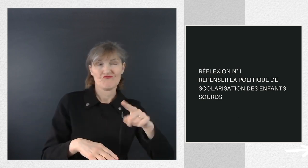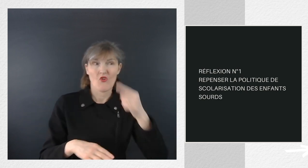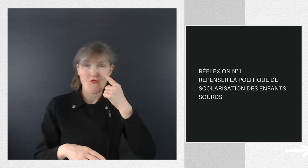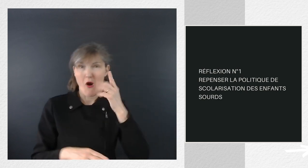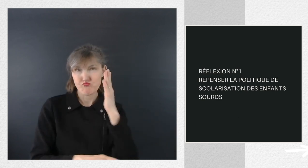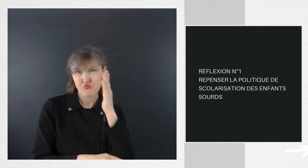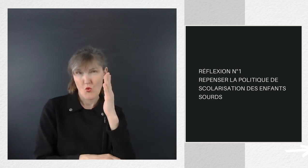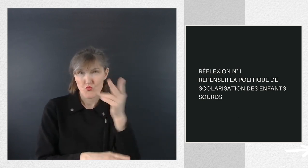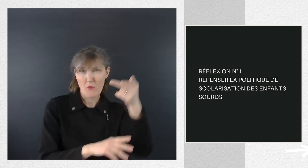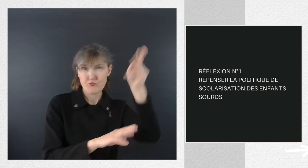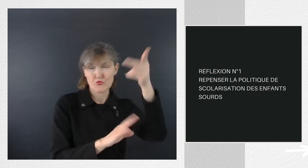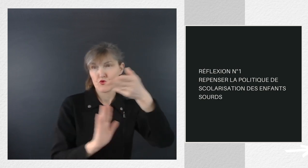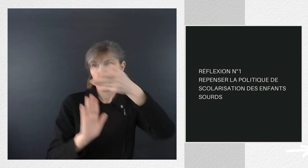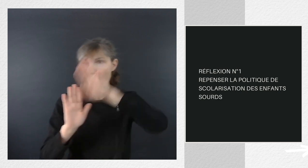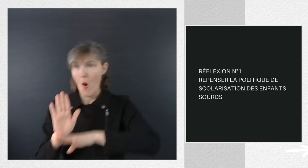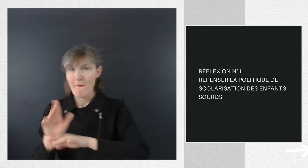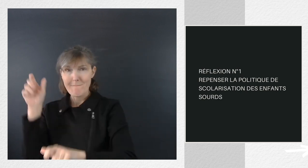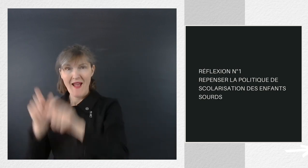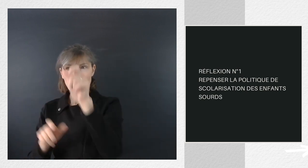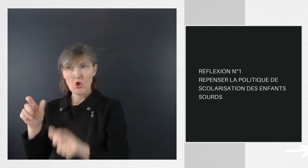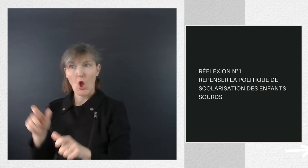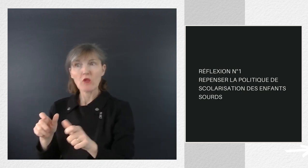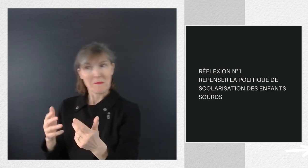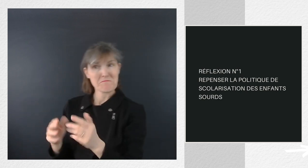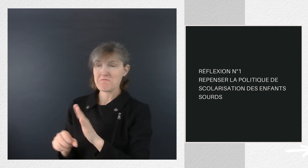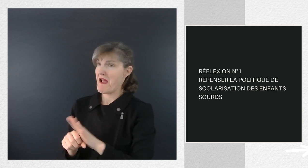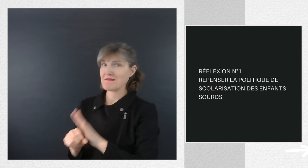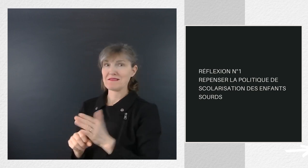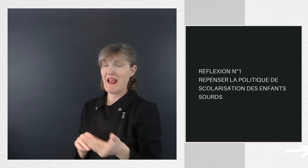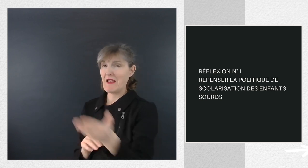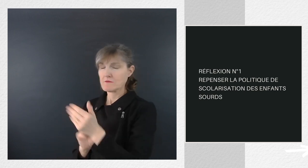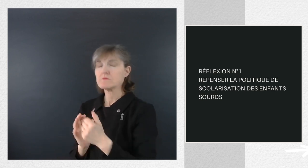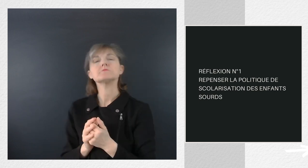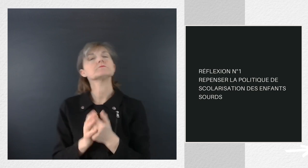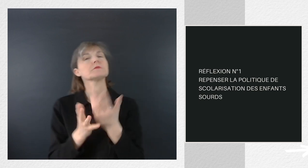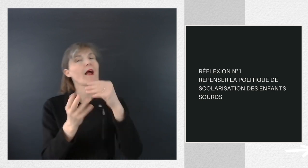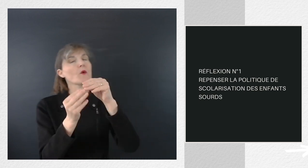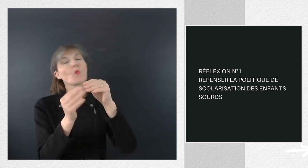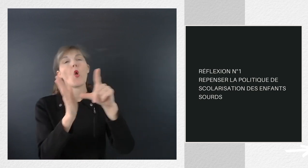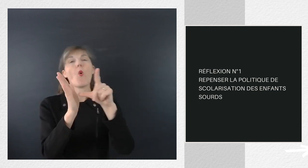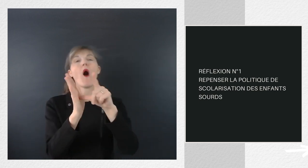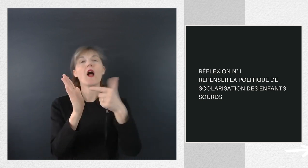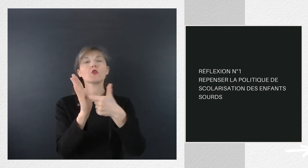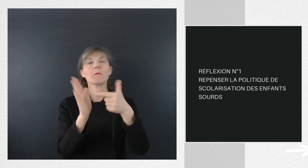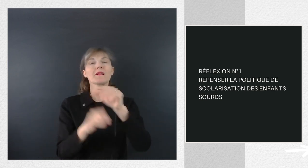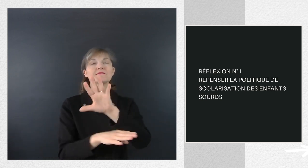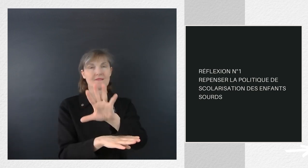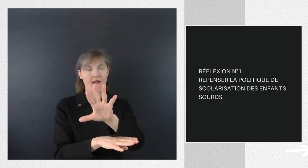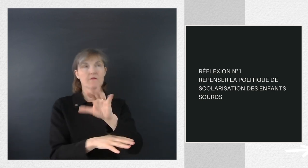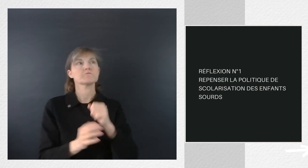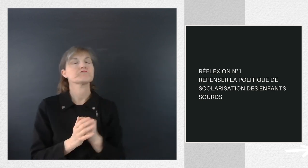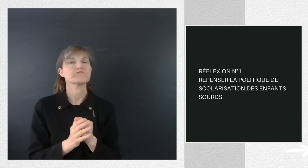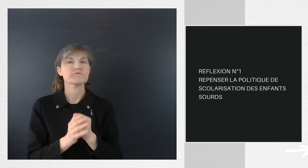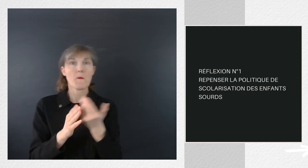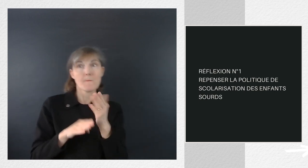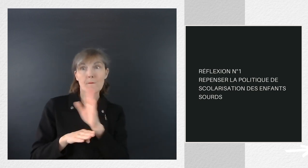compétentes. De plus, la loi 2005, comme nous l'avons vu, a mis en avant l'intégration